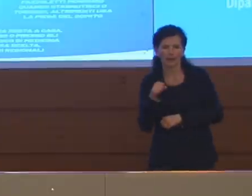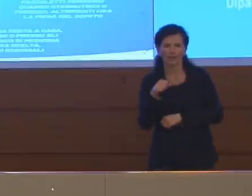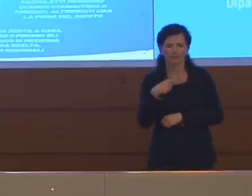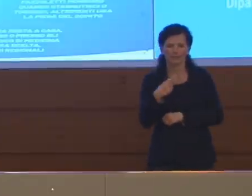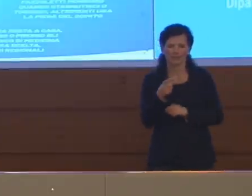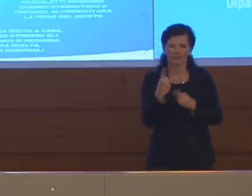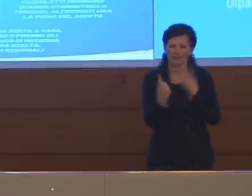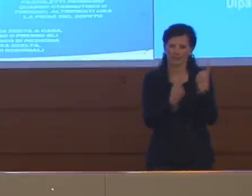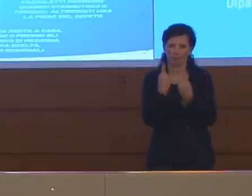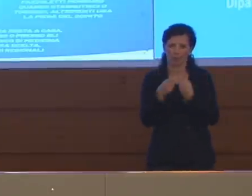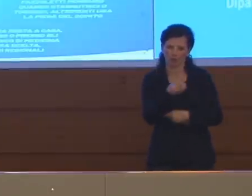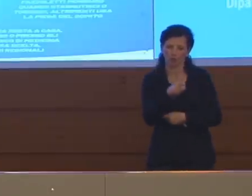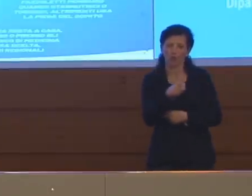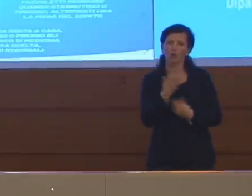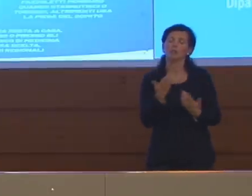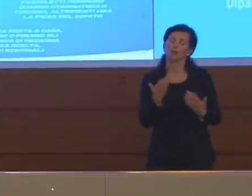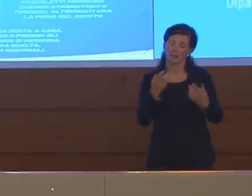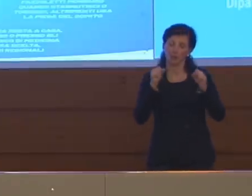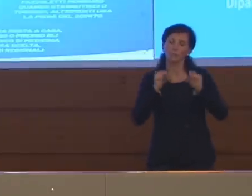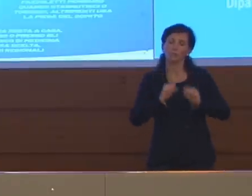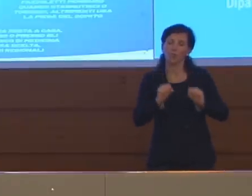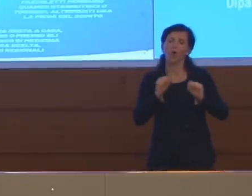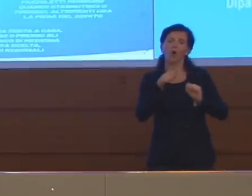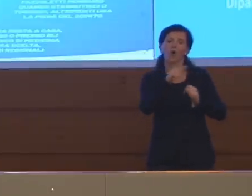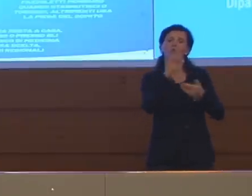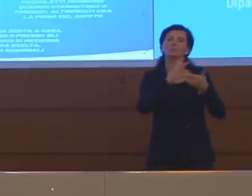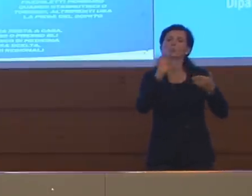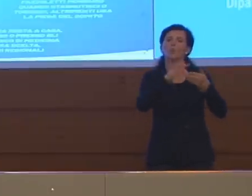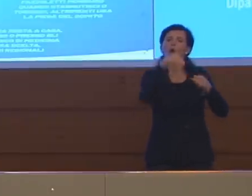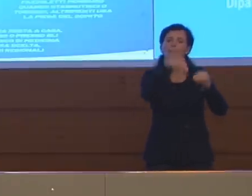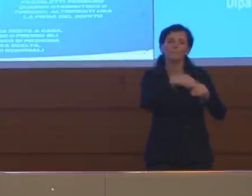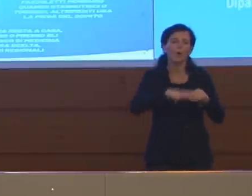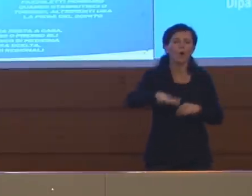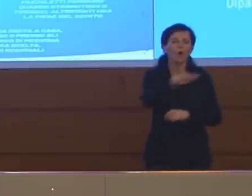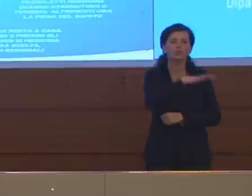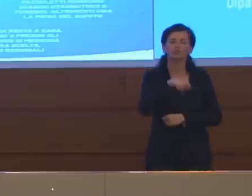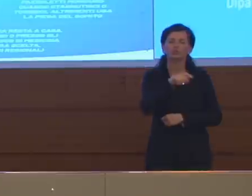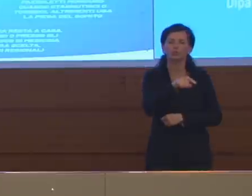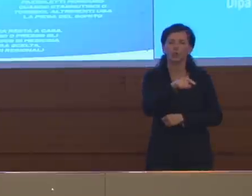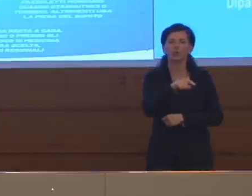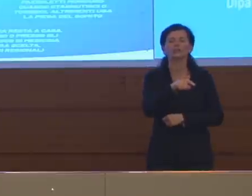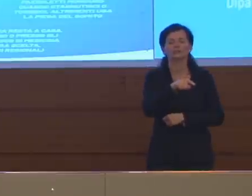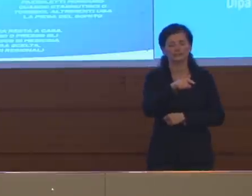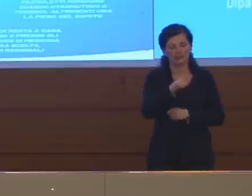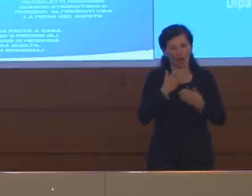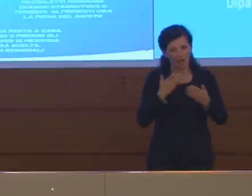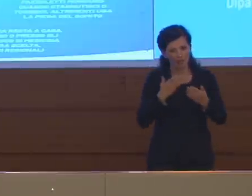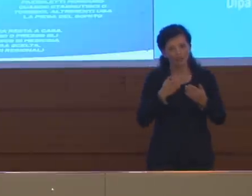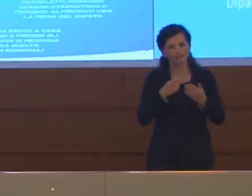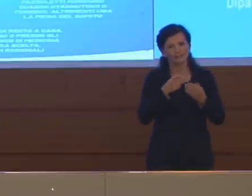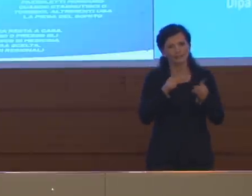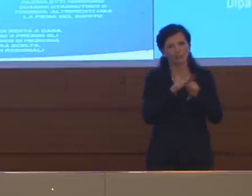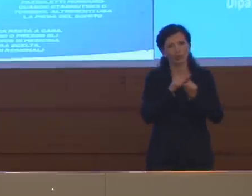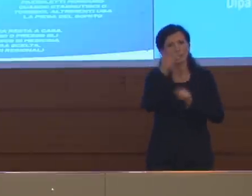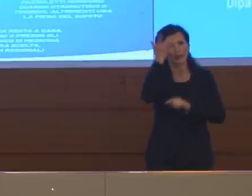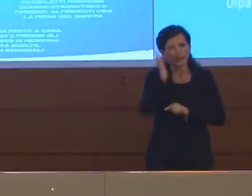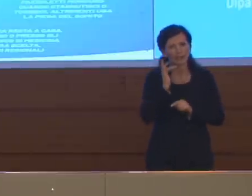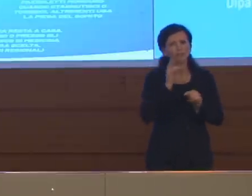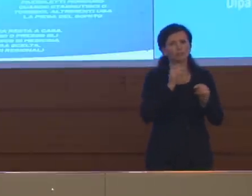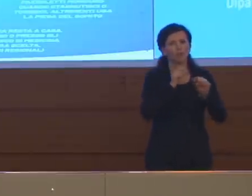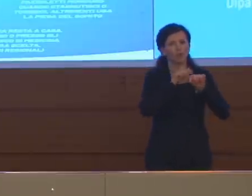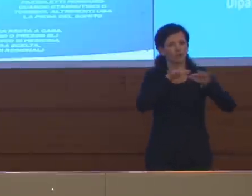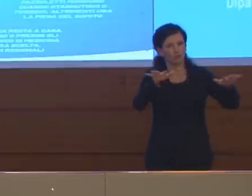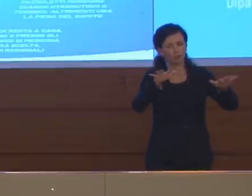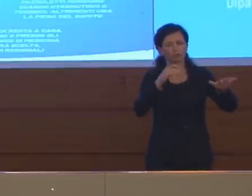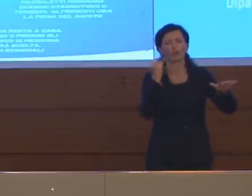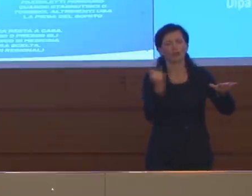diventare uno di quei luoghi che favorisce la diffusione dell'infezione e questo è il dato